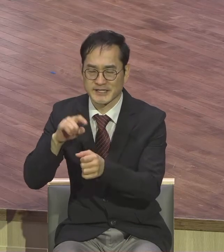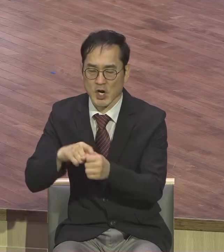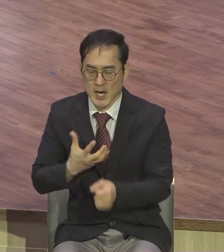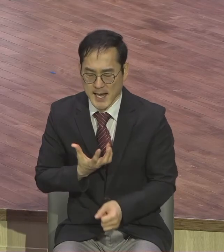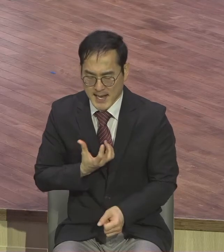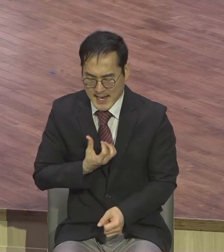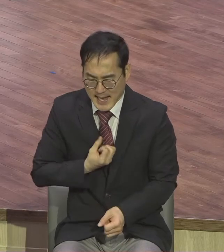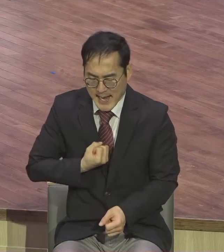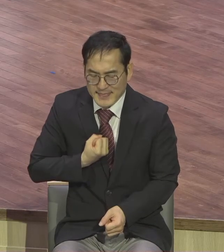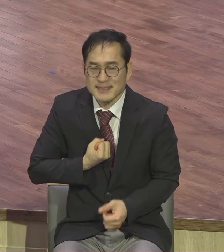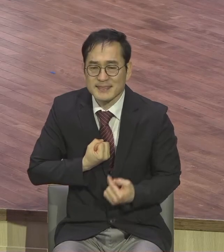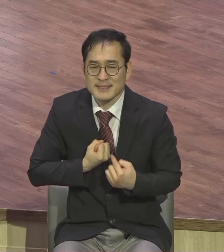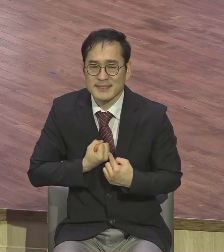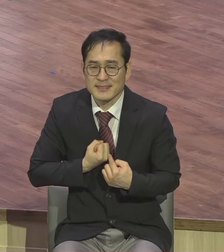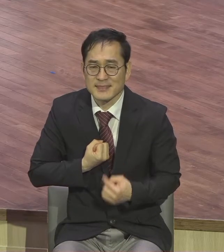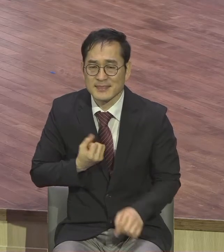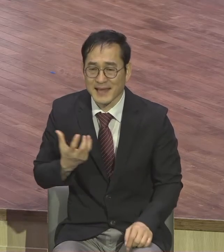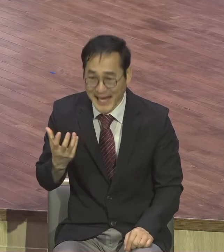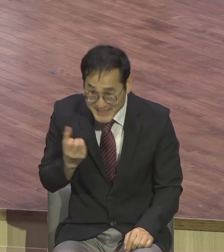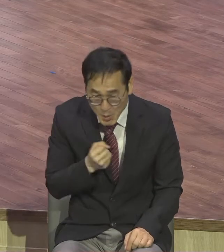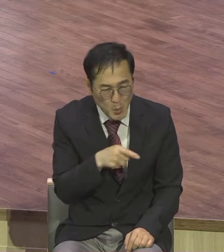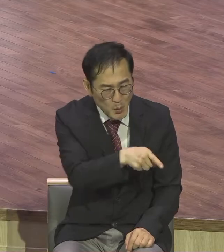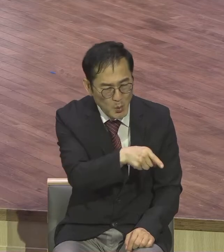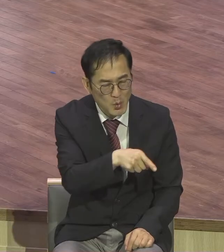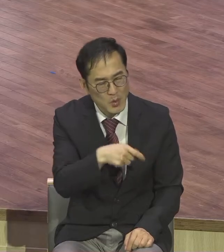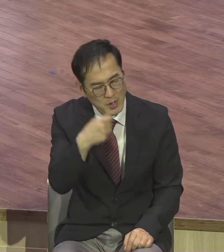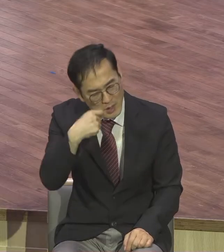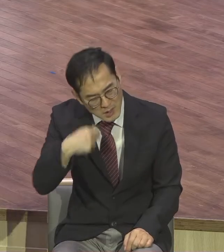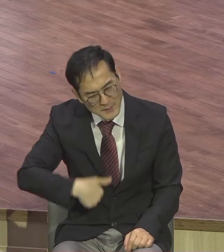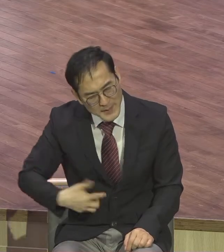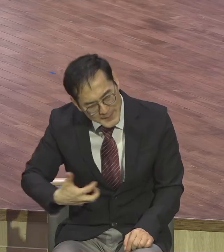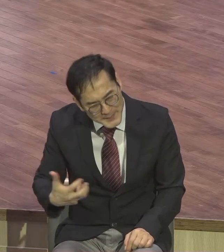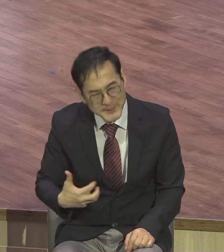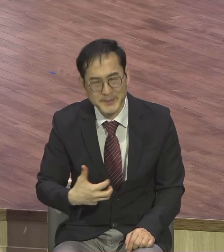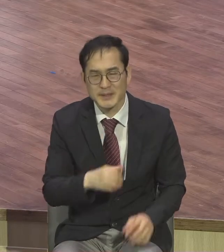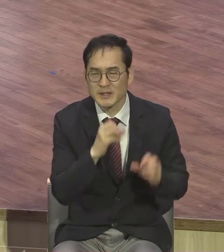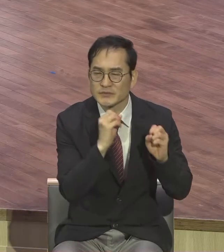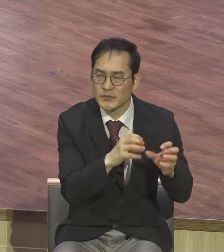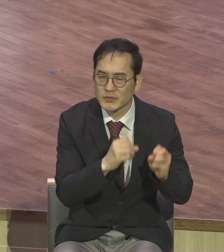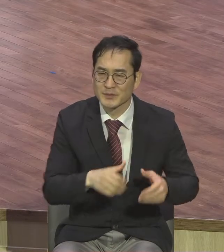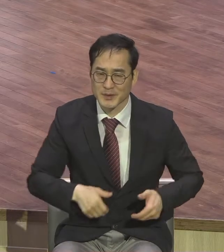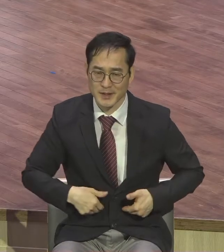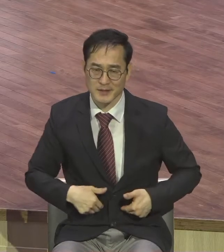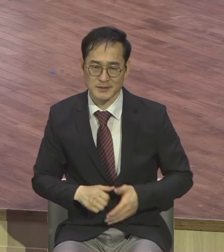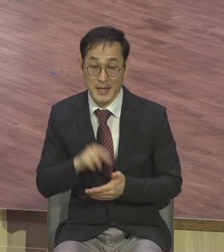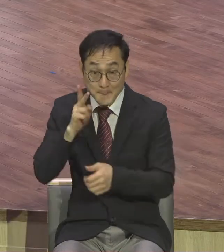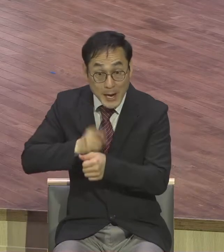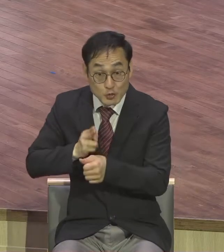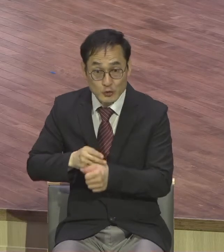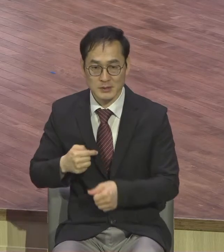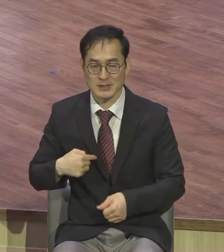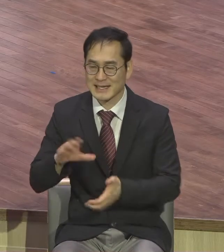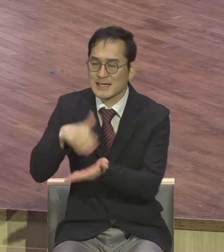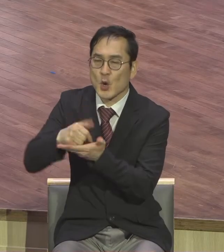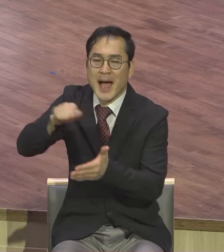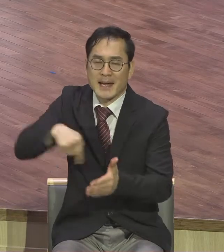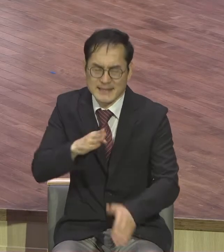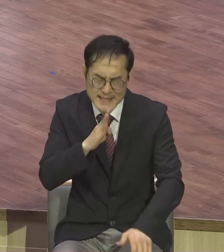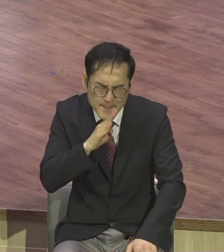9장 1절로 3절에 이런 고백합니다 내가 그 이속 안에서 참말을 하고 거짓말을 아니하노라 나에게 큰